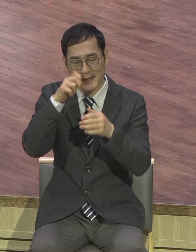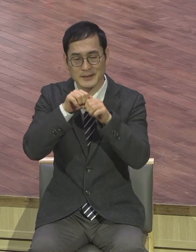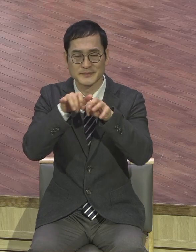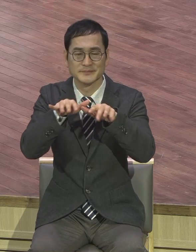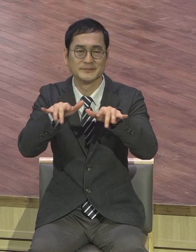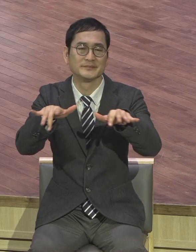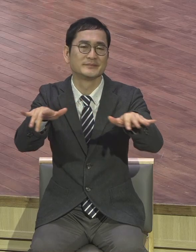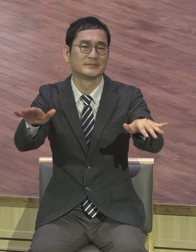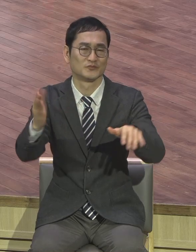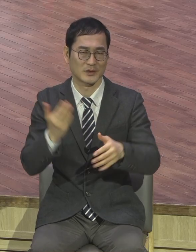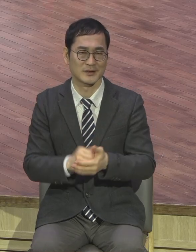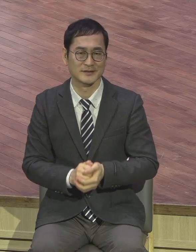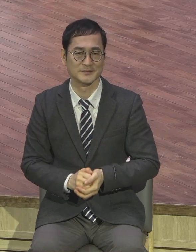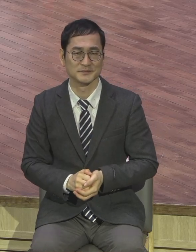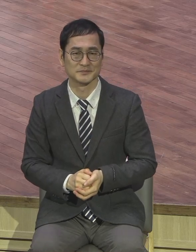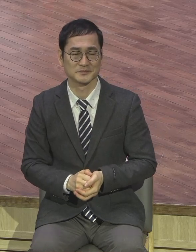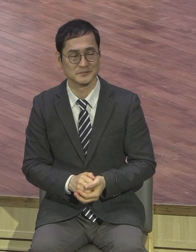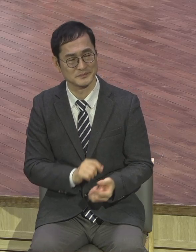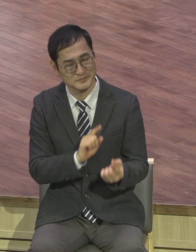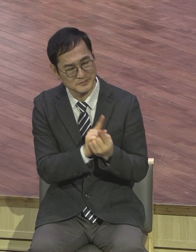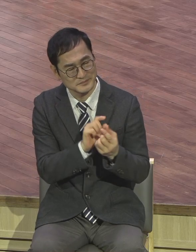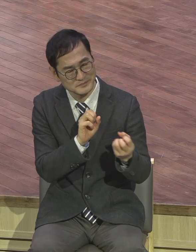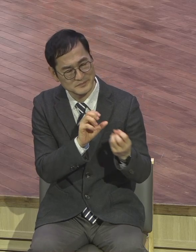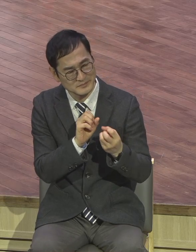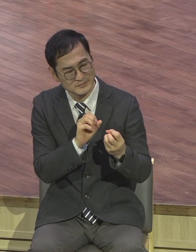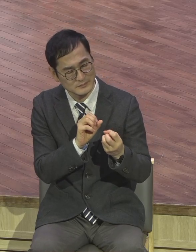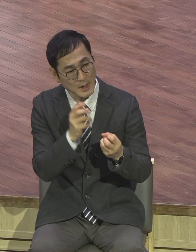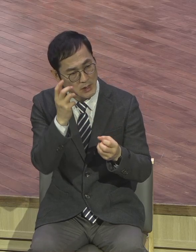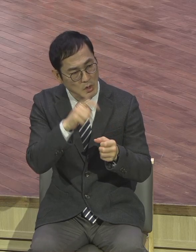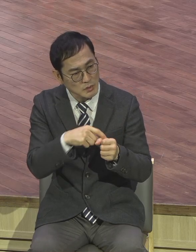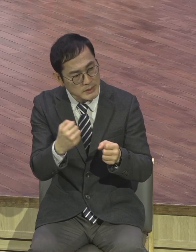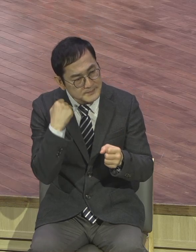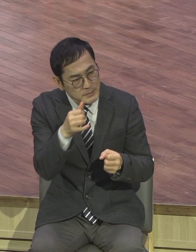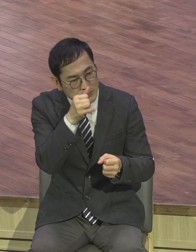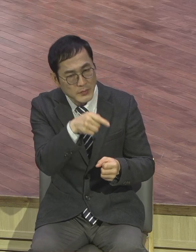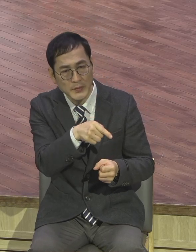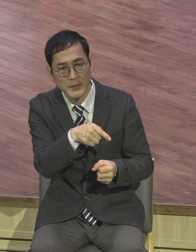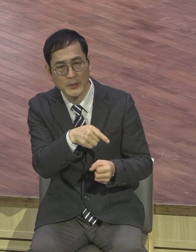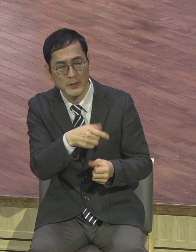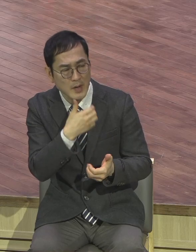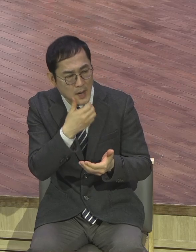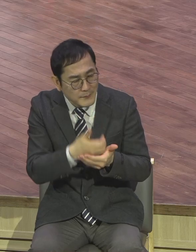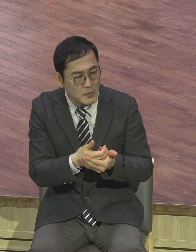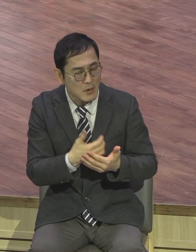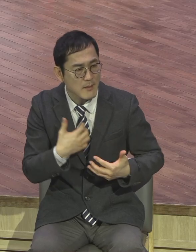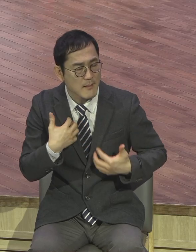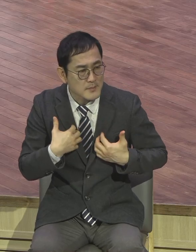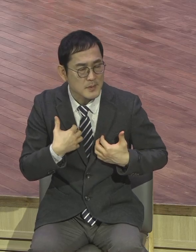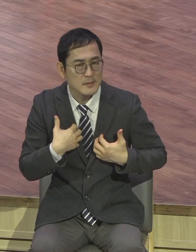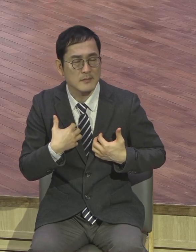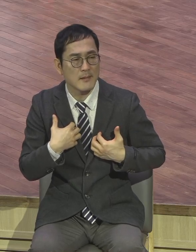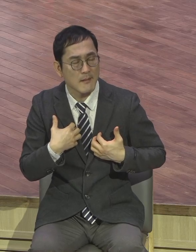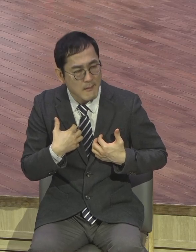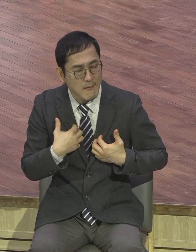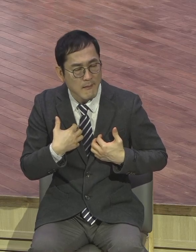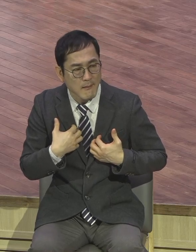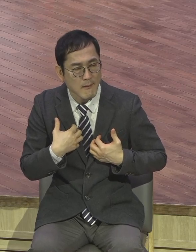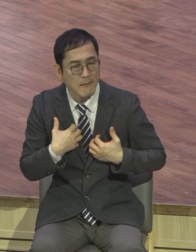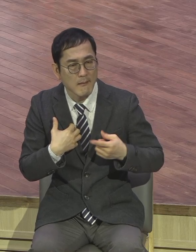이분 만나니까 뭔가 영적인 타치가 되네. 뭔가 감동이 와. 이래 돼야지 완전히 인본주의 쓰고 부정적인 말하고